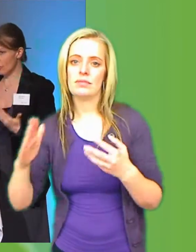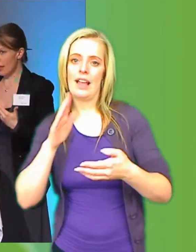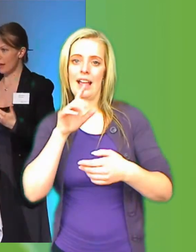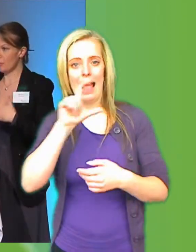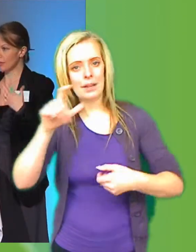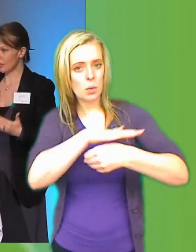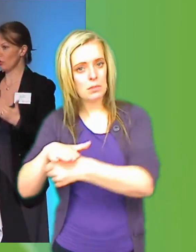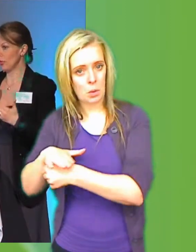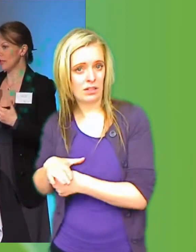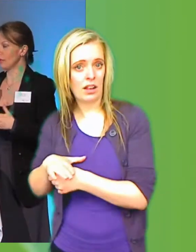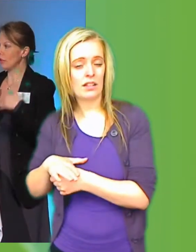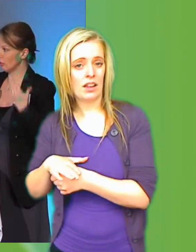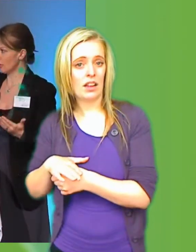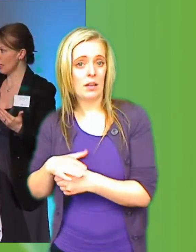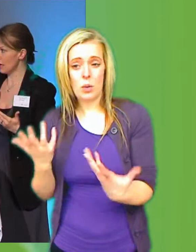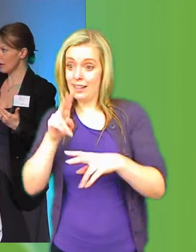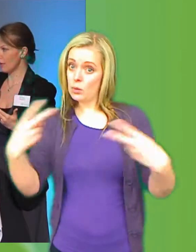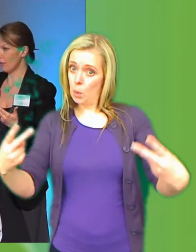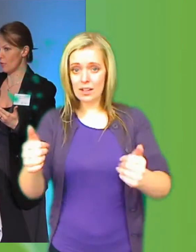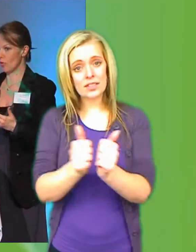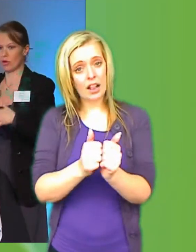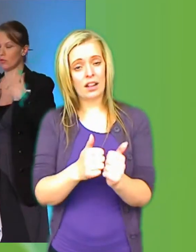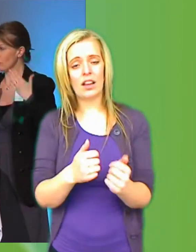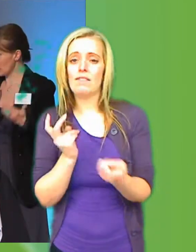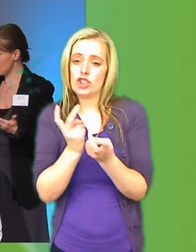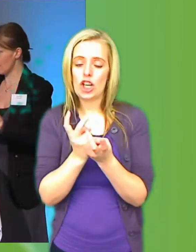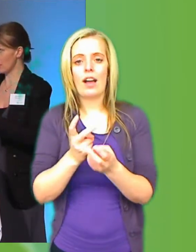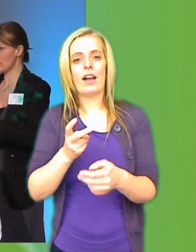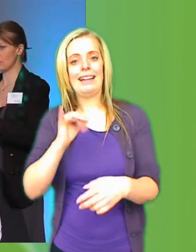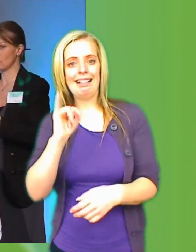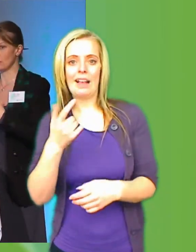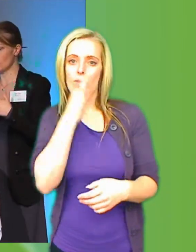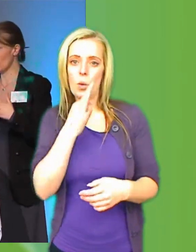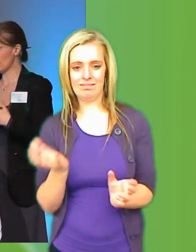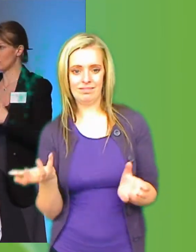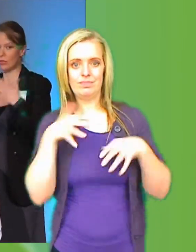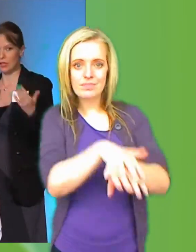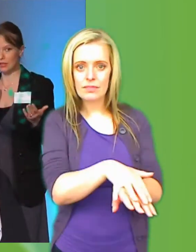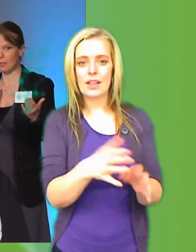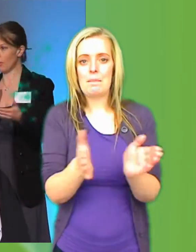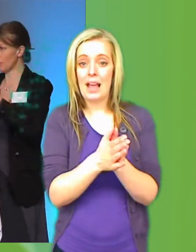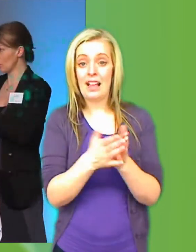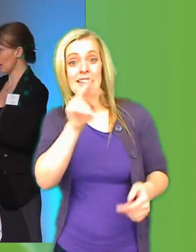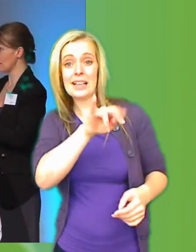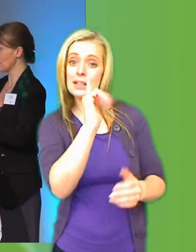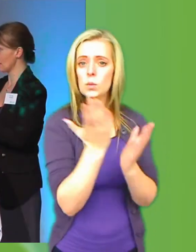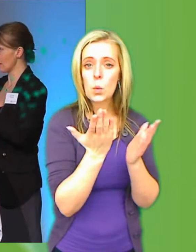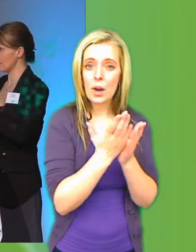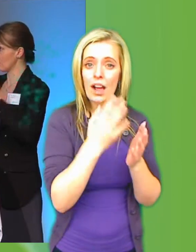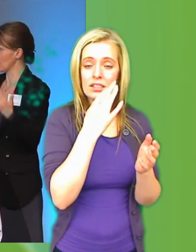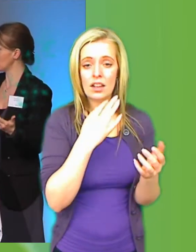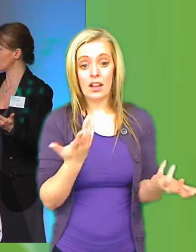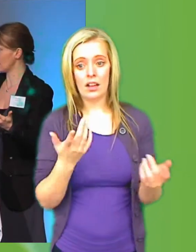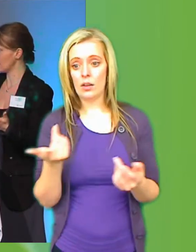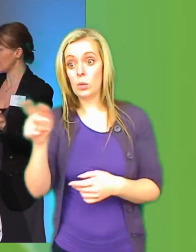Och där på ett naturligt sätt inkluderar it-frågor. Som till exempel it i skolan. Som till exempel hur äldre